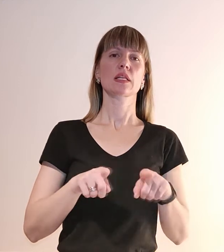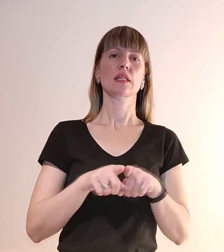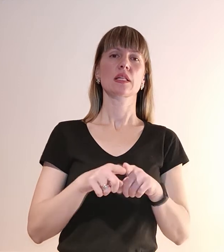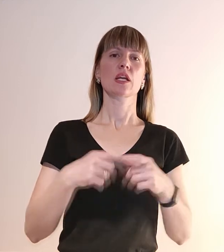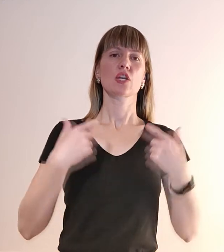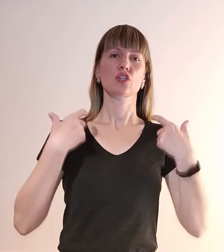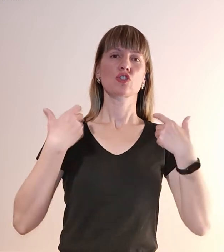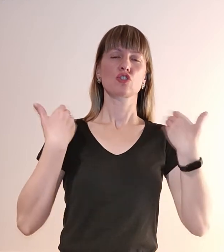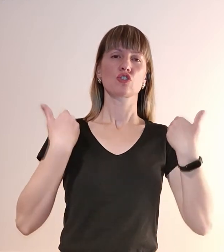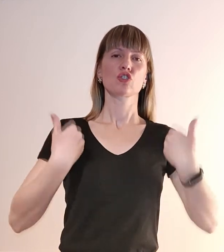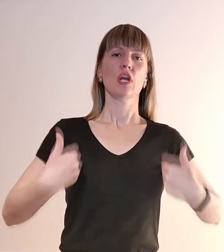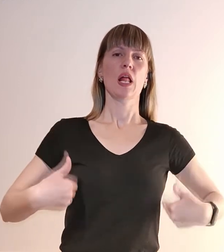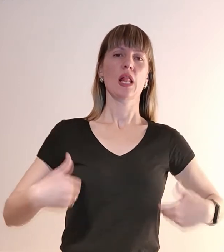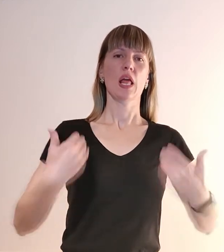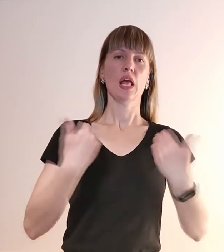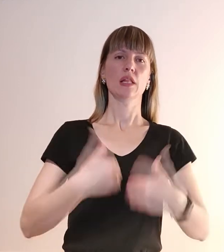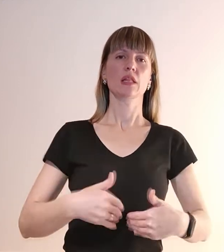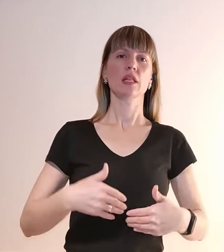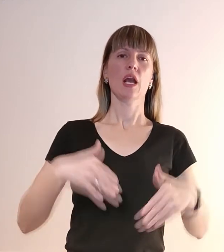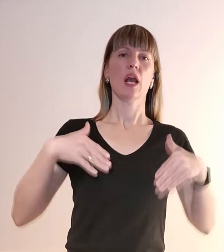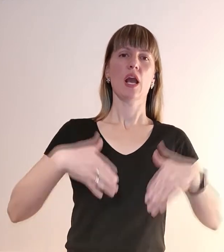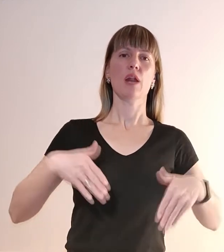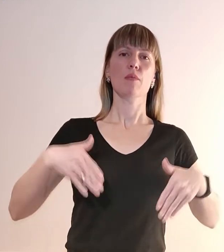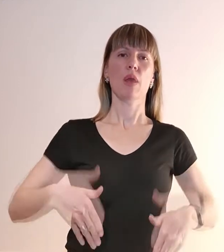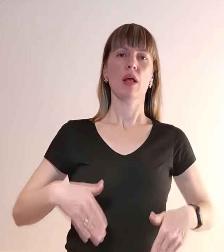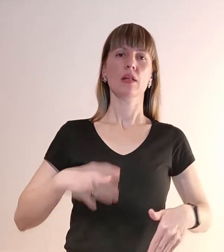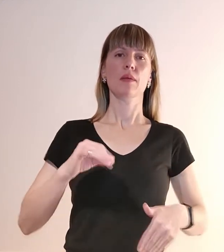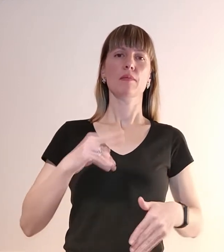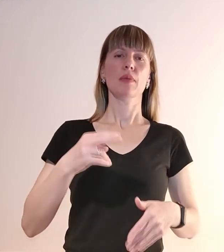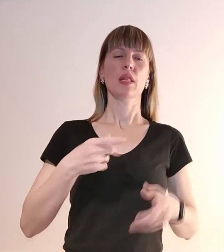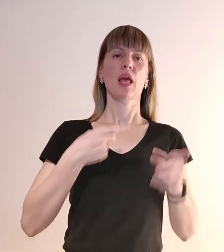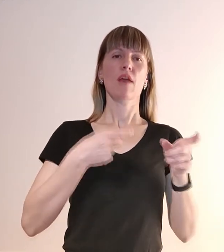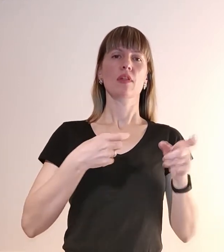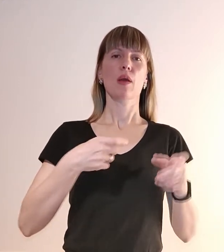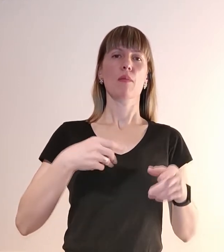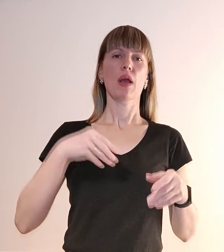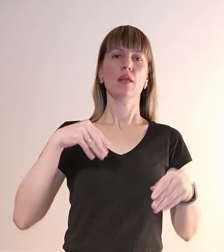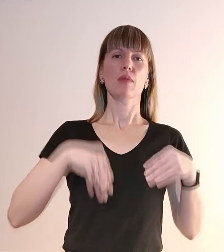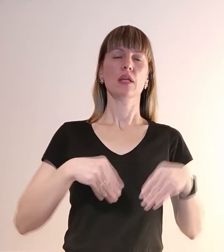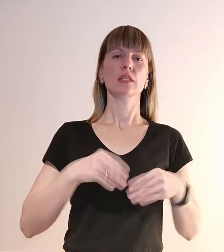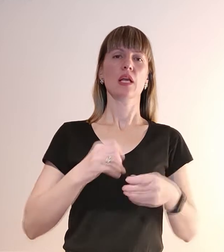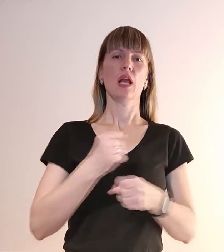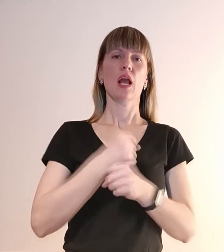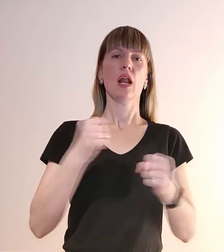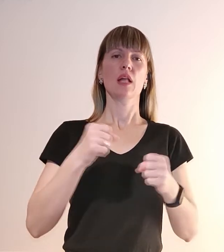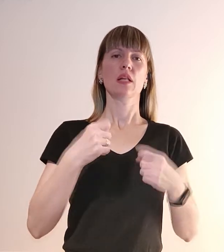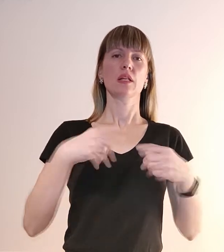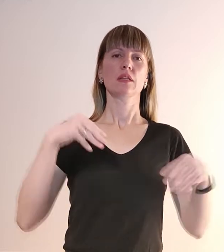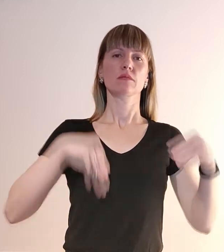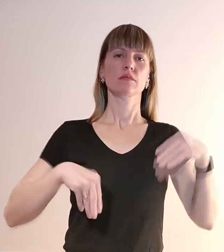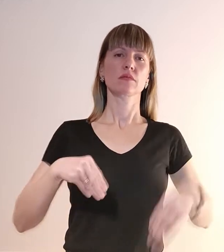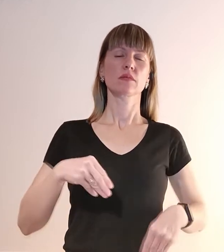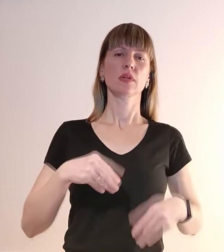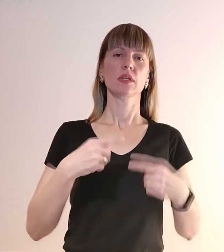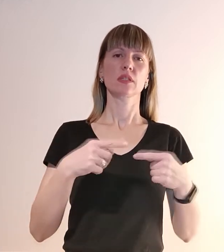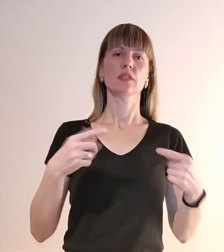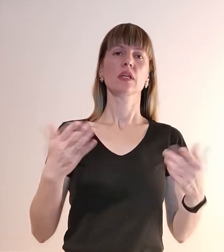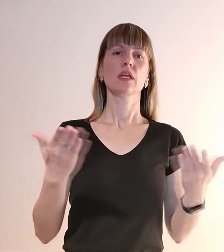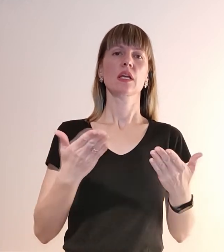з карманами під автоматні магазини, гранати, щось інше, який спереді